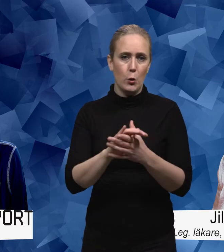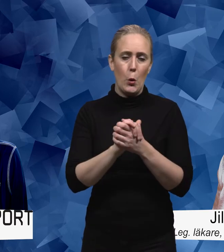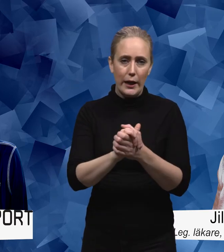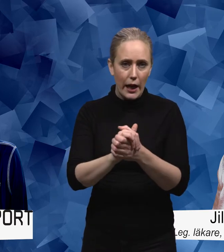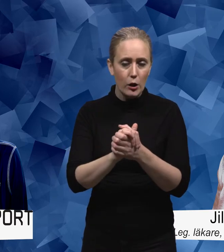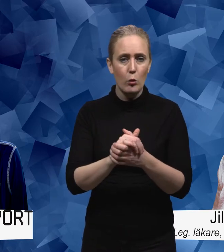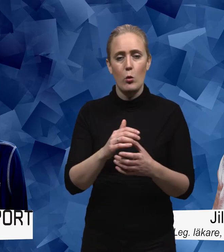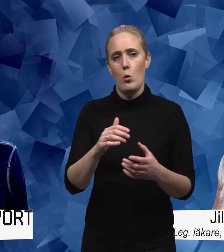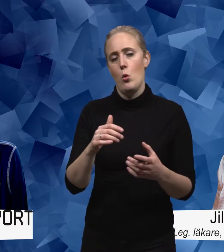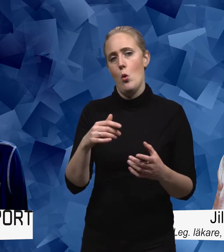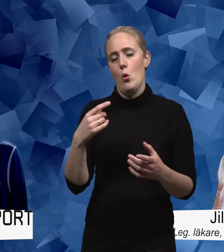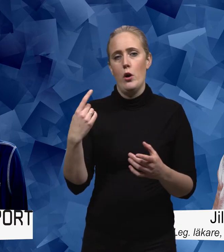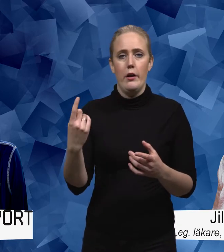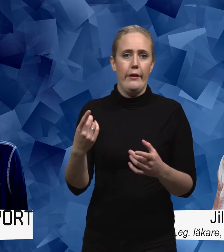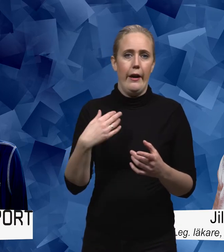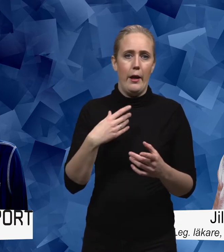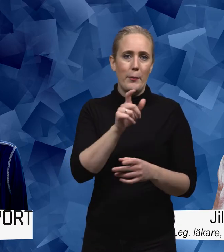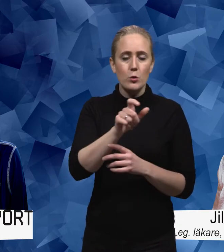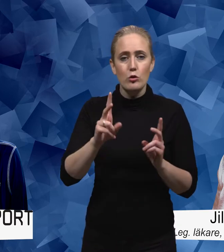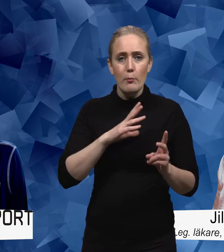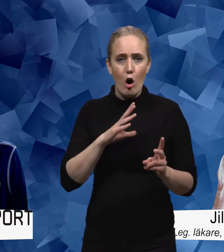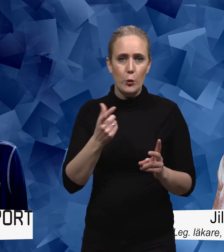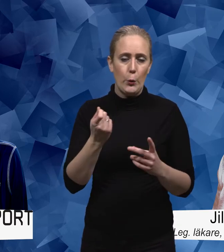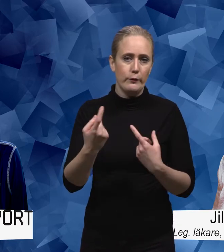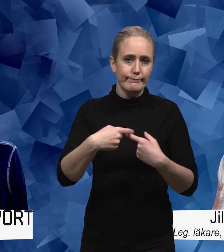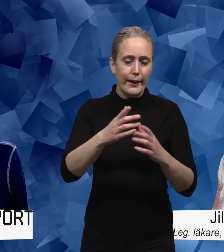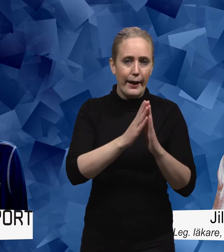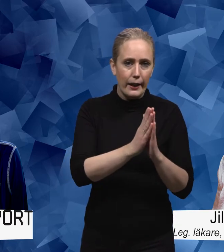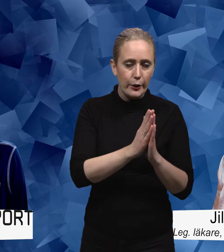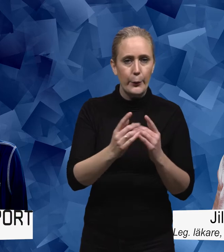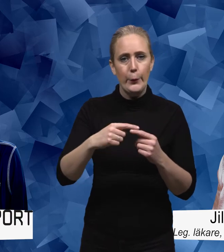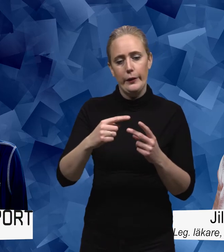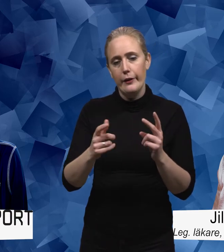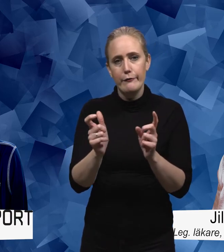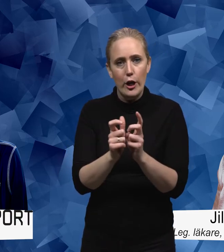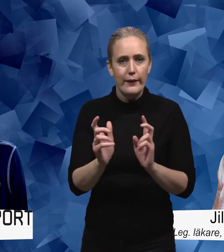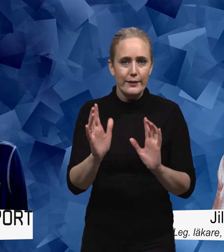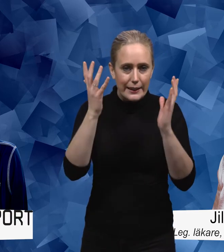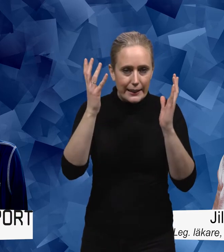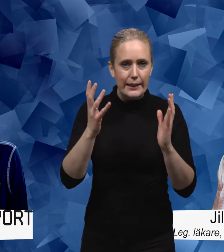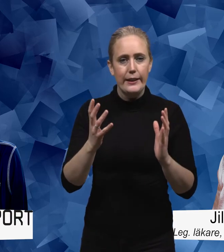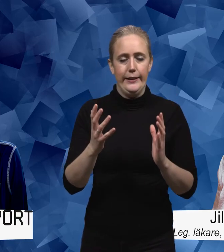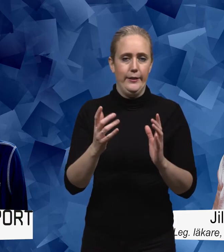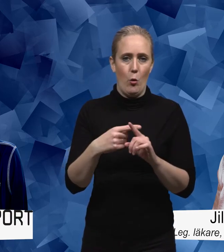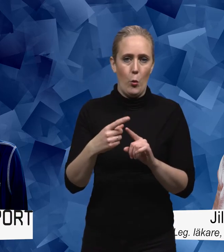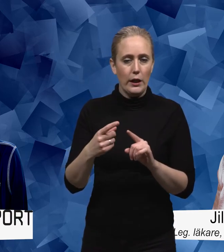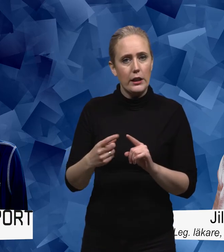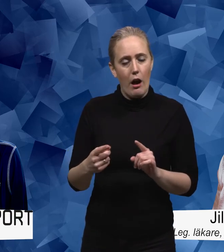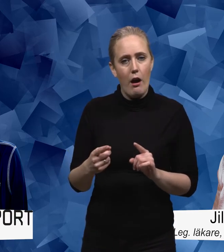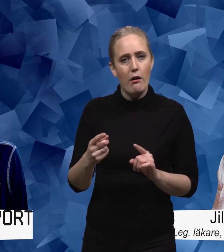Kolleger, personer kanske med religiös anknytning sådana som håller på med föreningsliv och så vidare när det handlar om